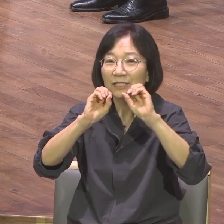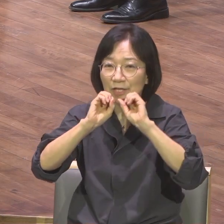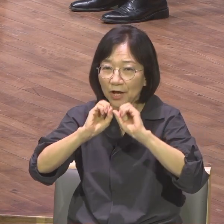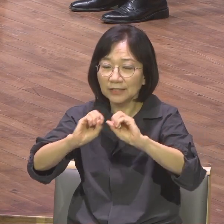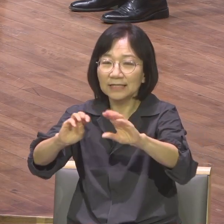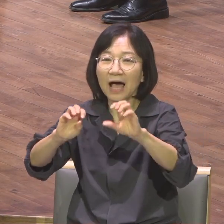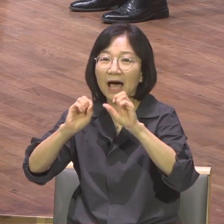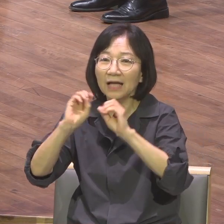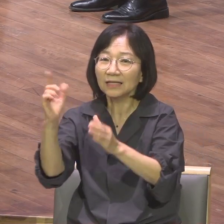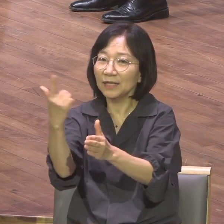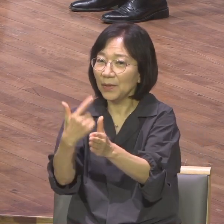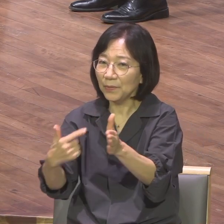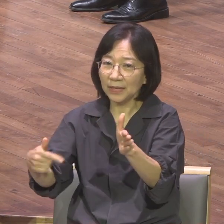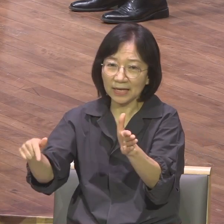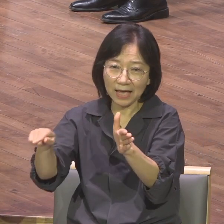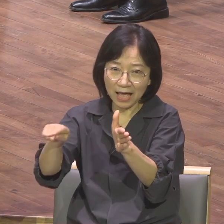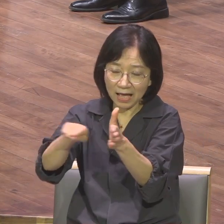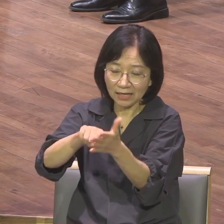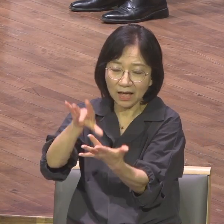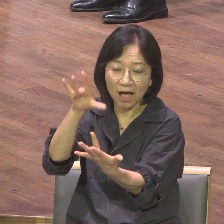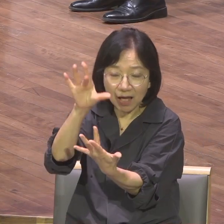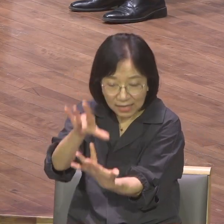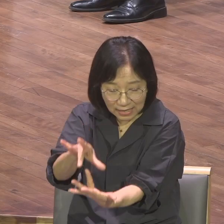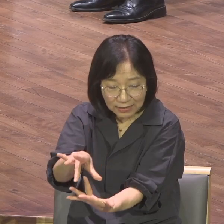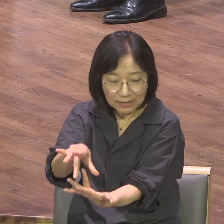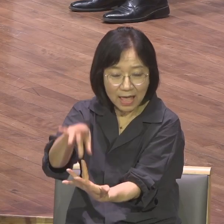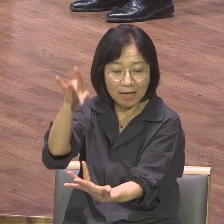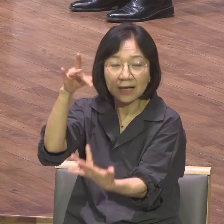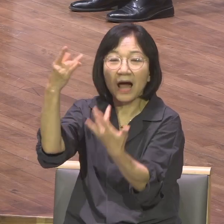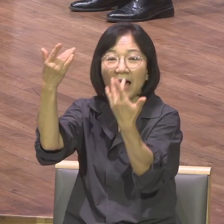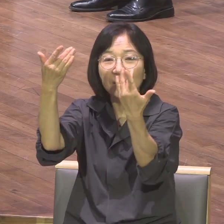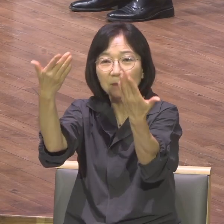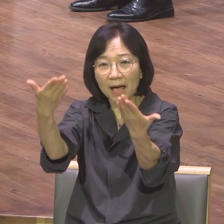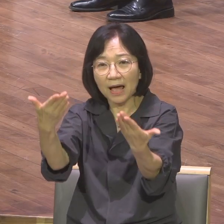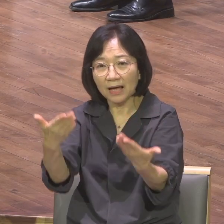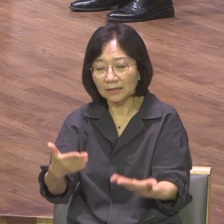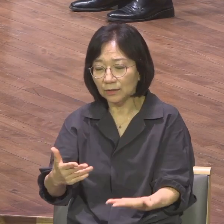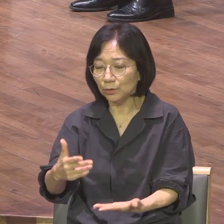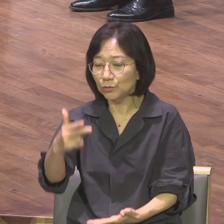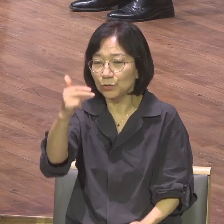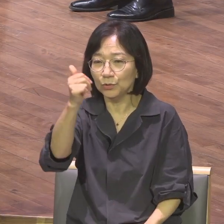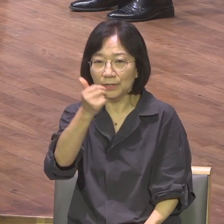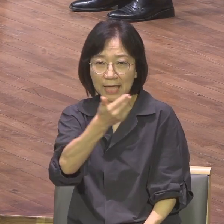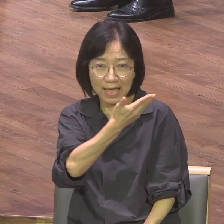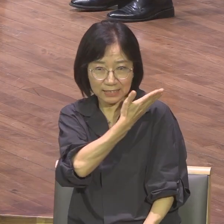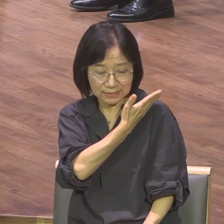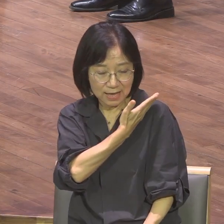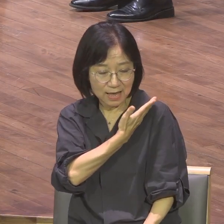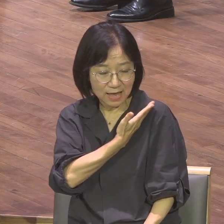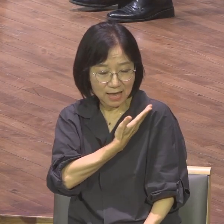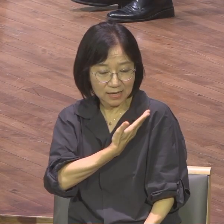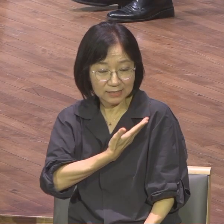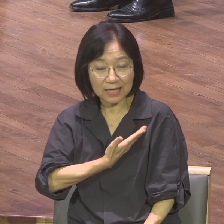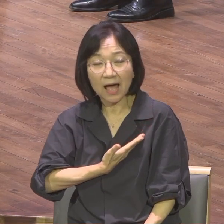전하기 위하여 내 강박인 주의 죄로